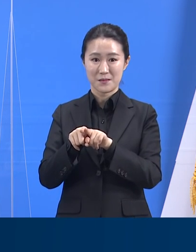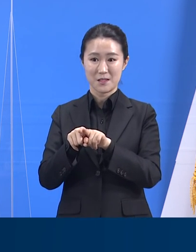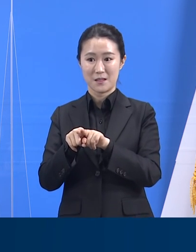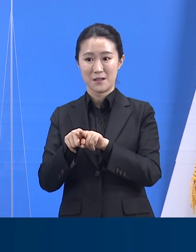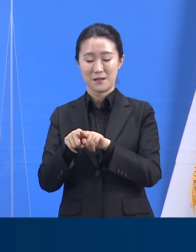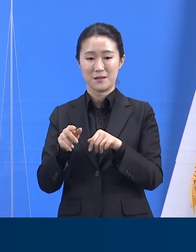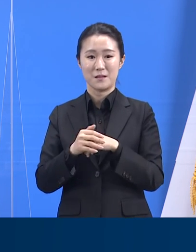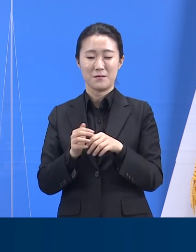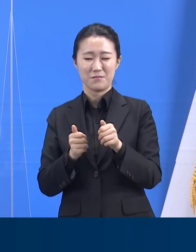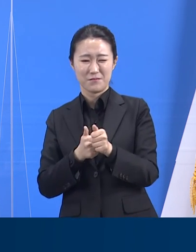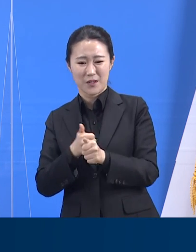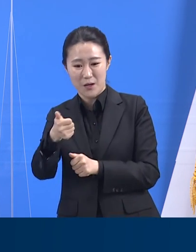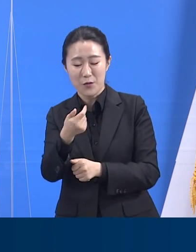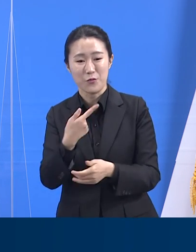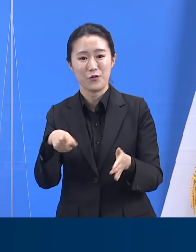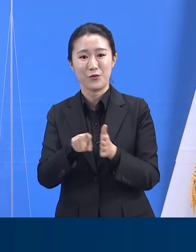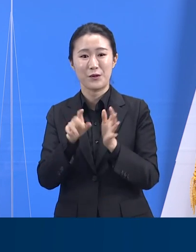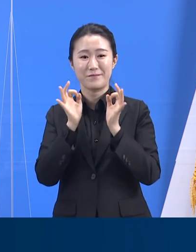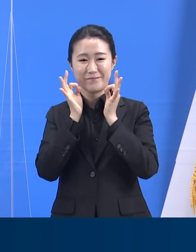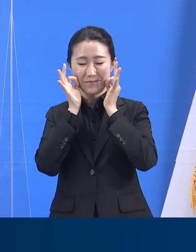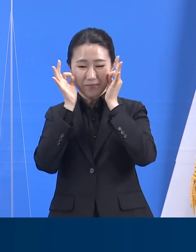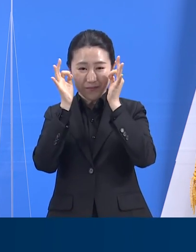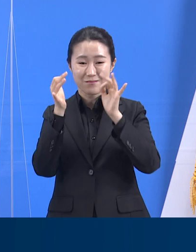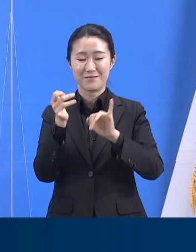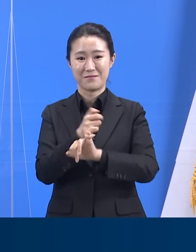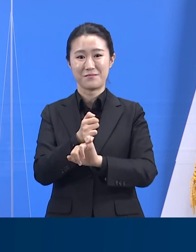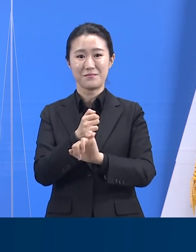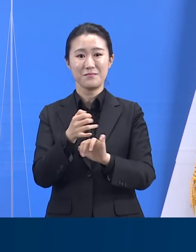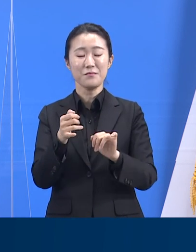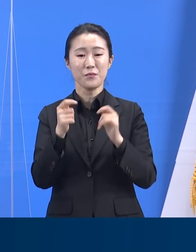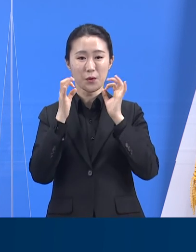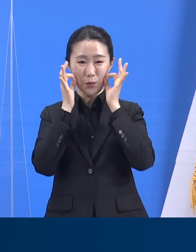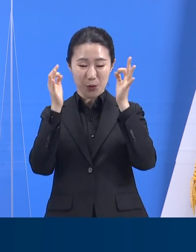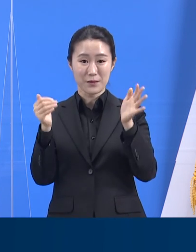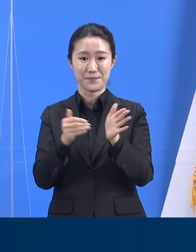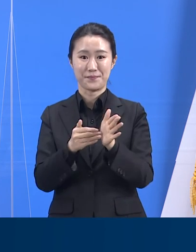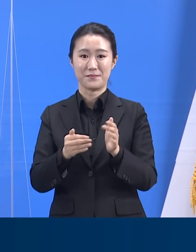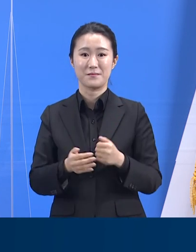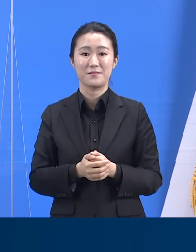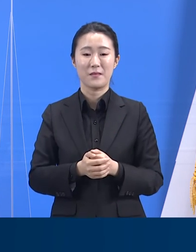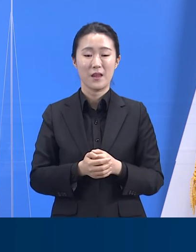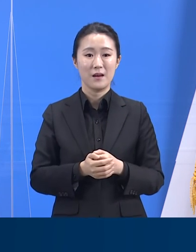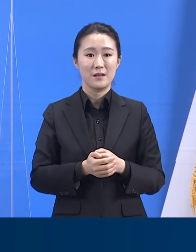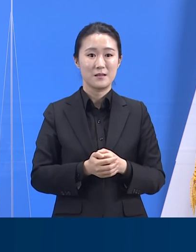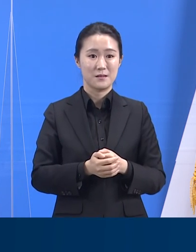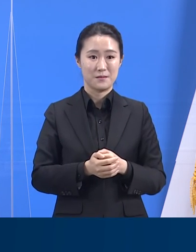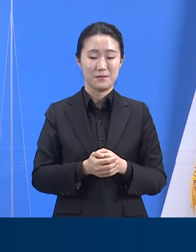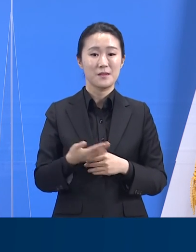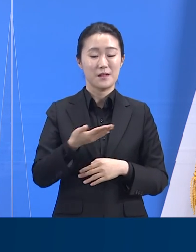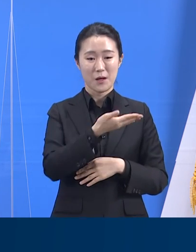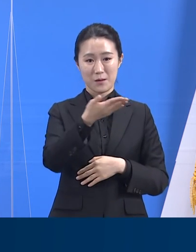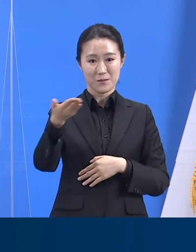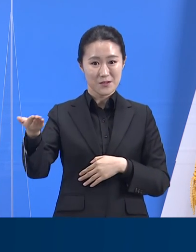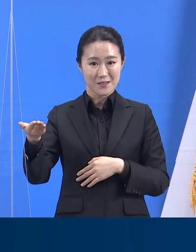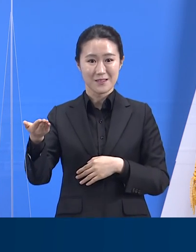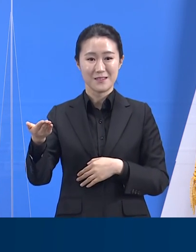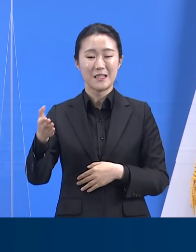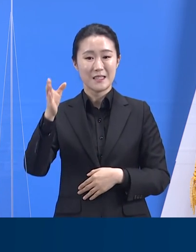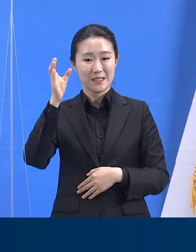마찬가지입니다. 예방접종 프로그램에 참여하시는 도민들의 소망이 잘 살아나도록